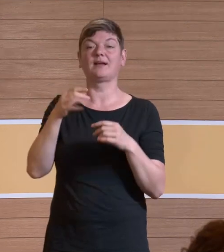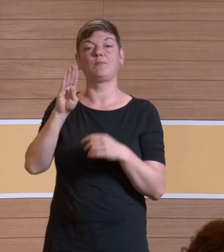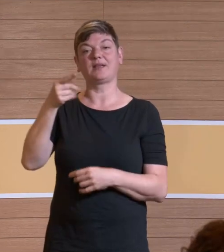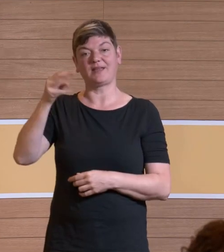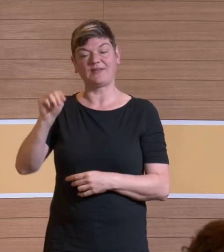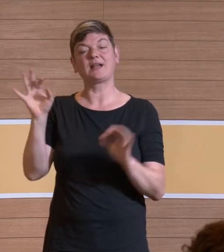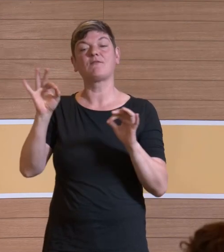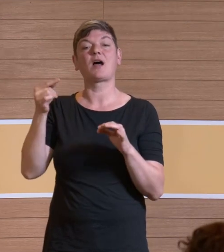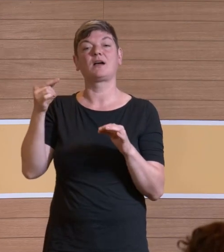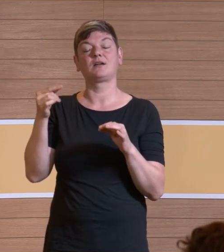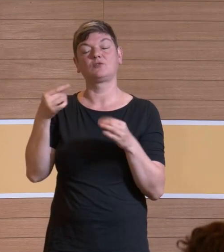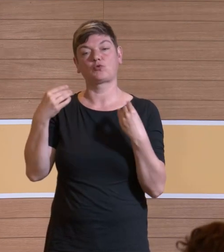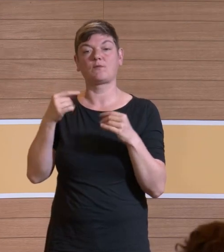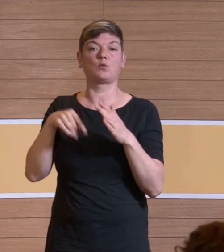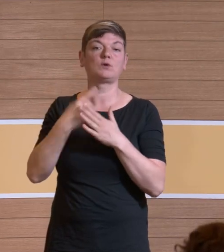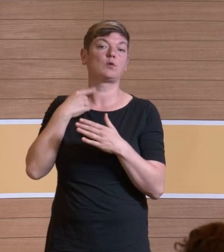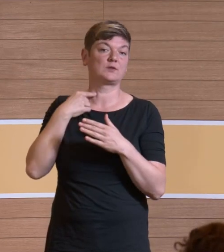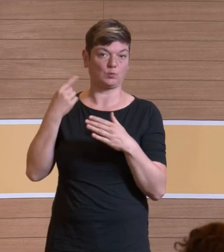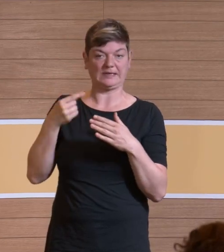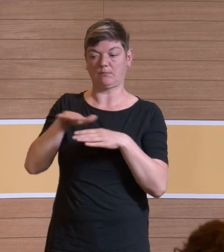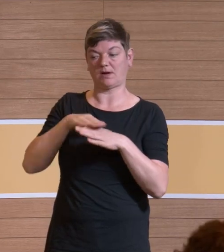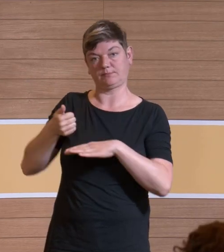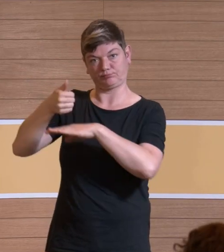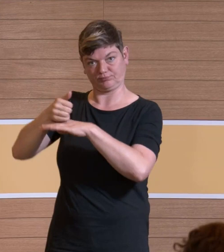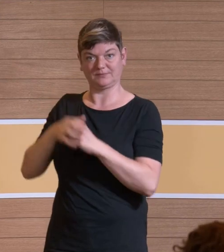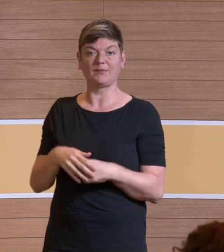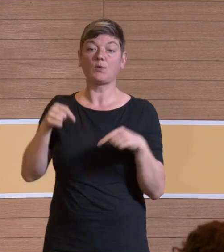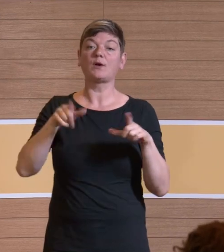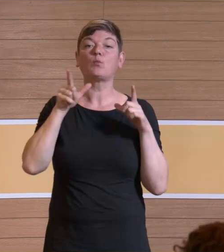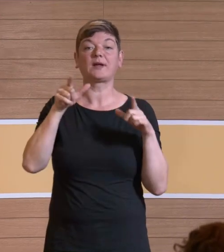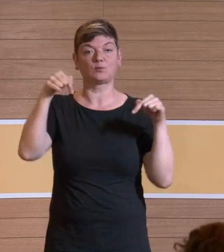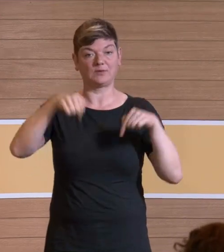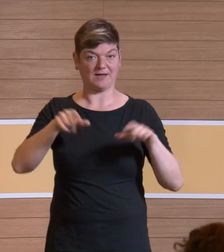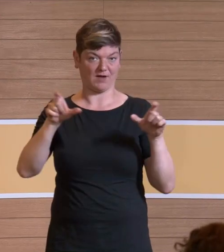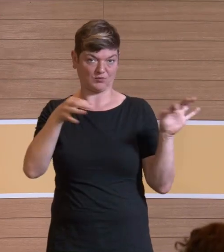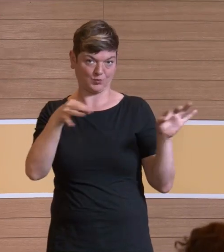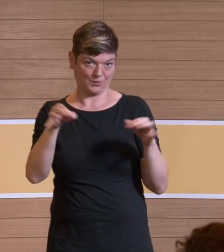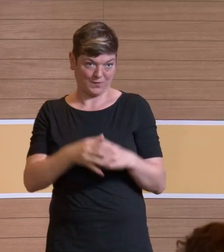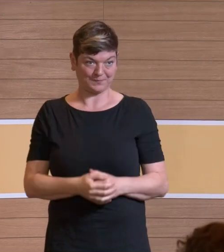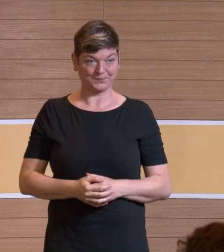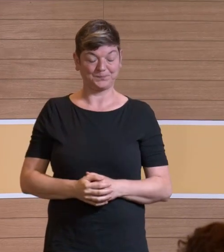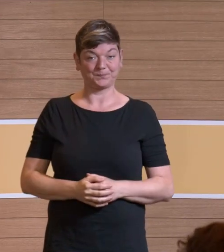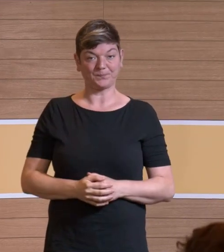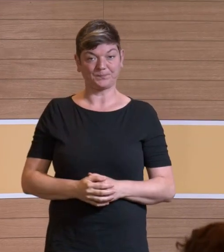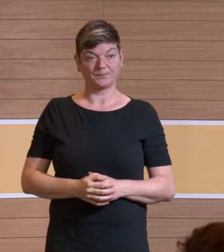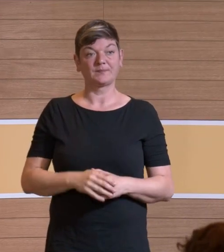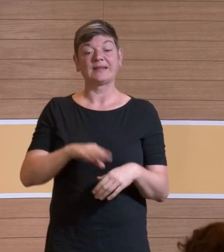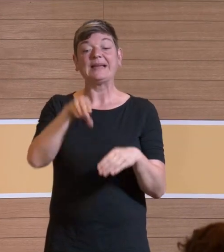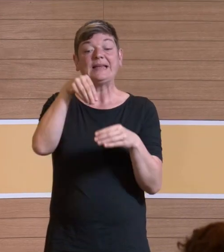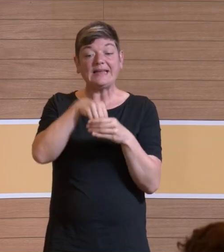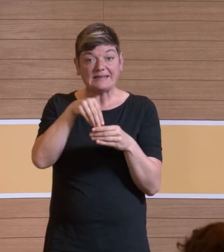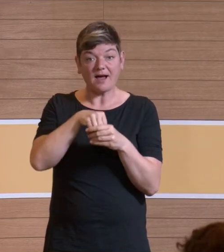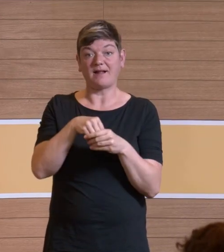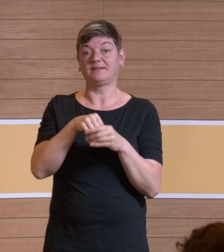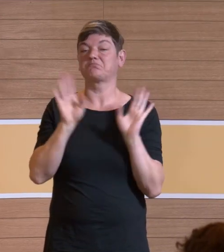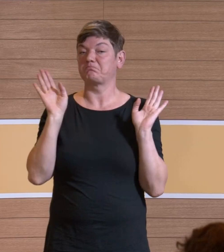und habe das Vergnügen, Sie heute durch die Veranstaltung zu führen. Zu den Inhalten kann und werde ich gar nicht